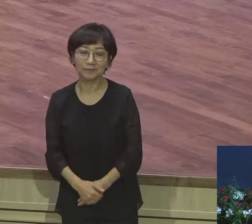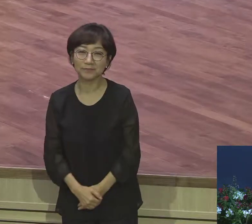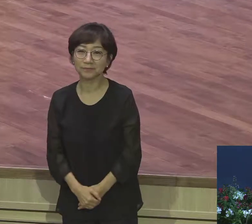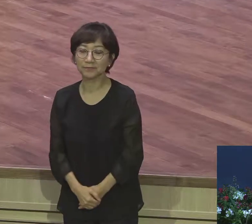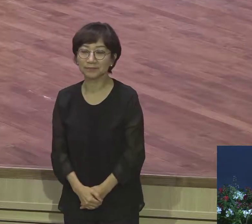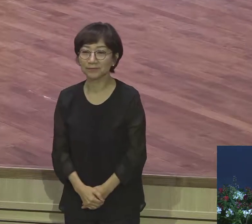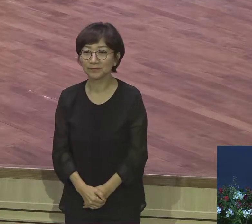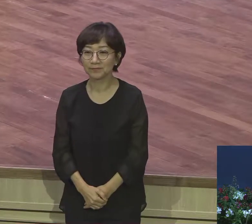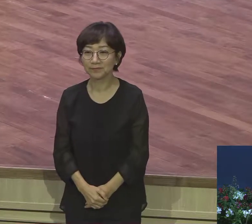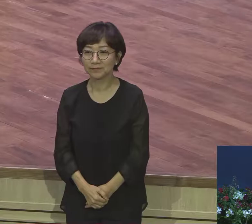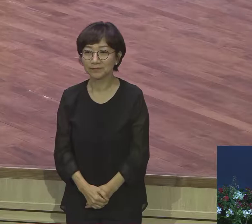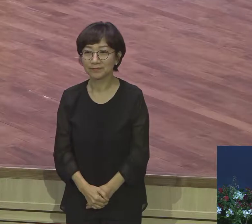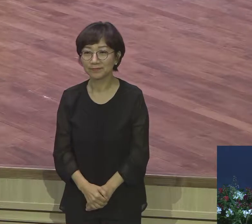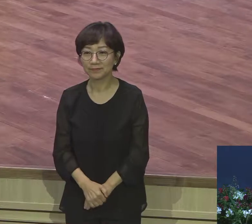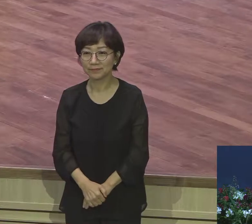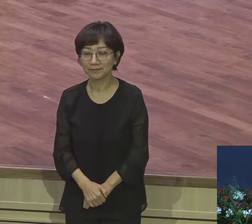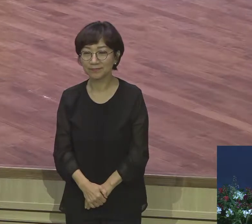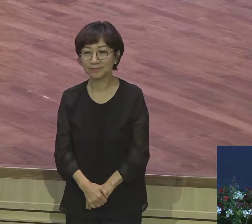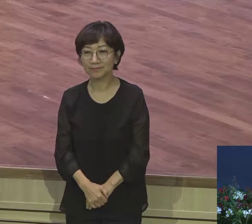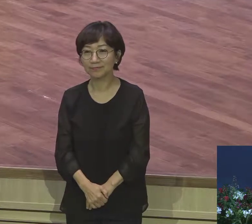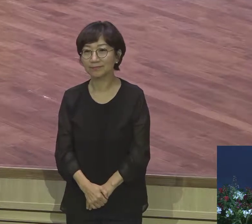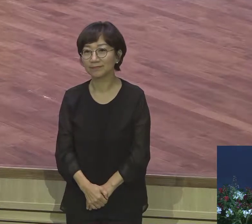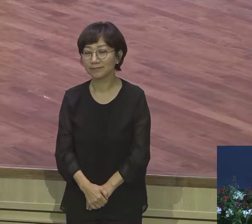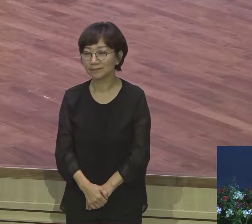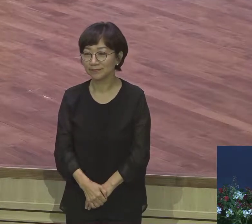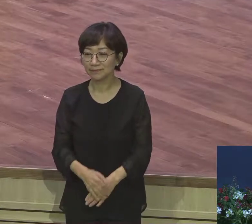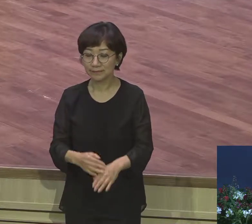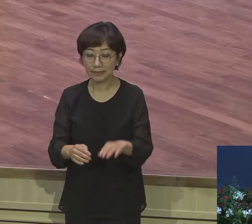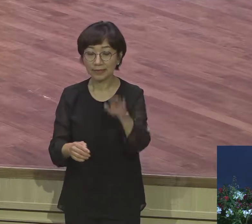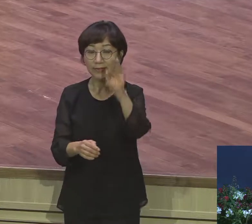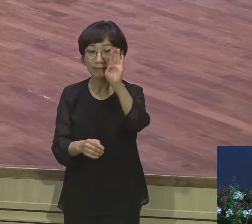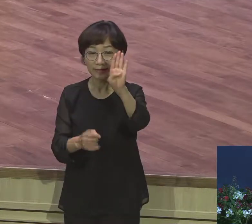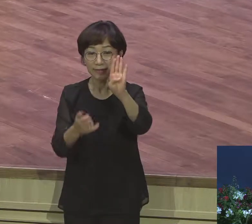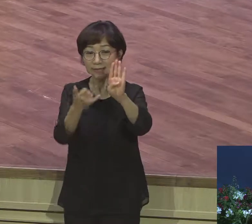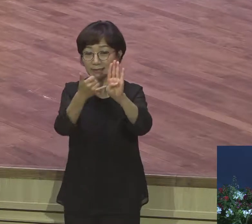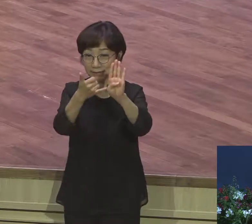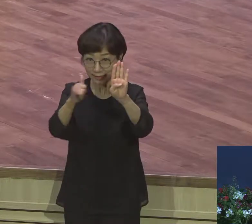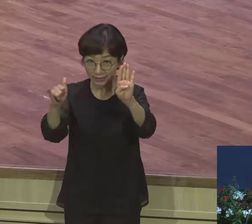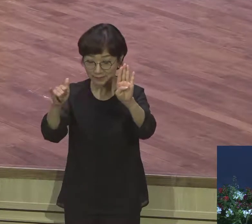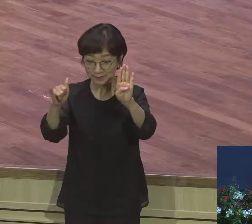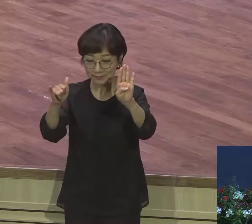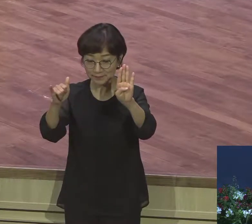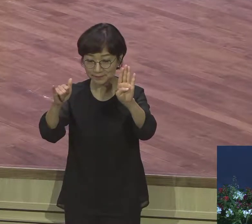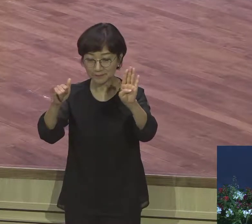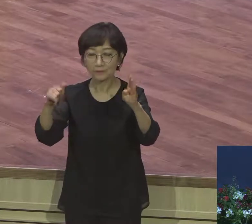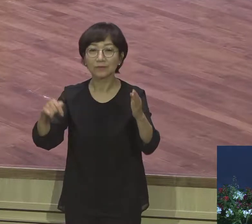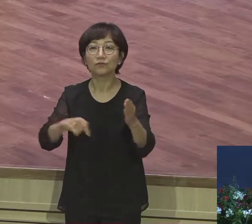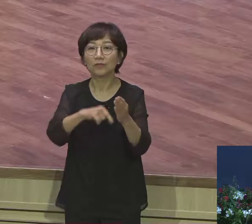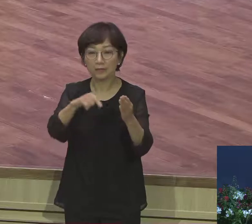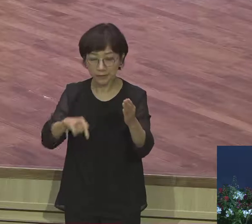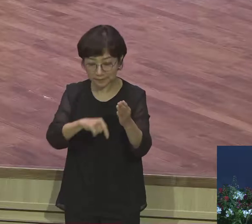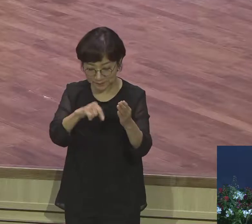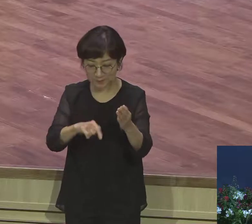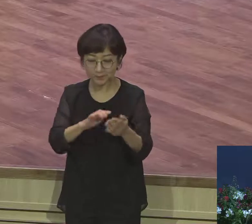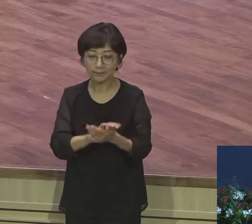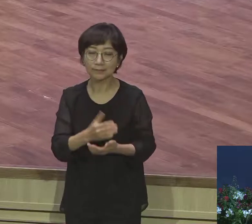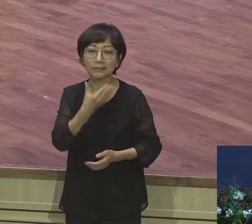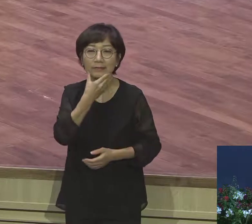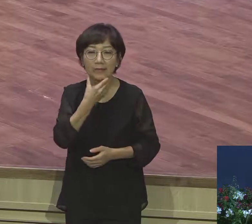그런데 내 사람 인물 중에서 아브라함 그쳤습니다 오늘 지금 말씀은